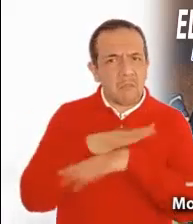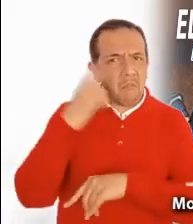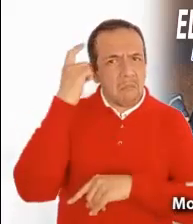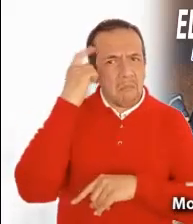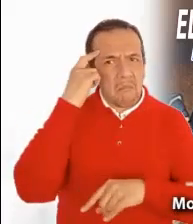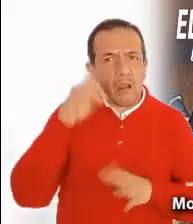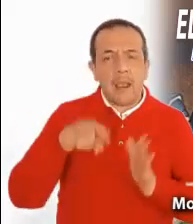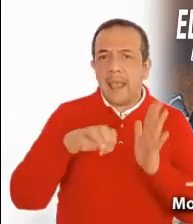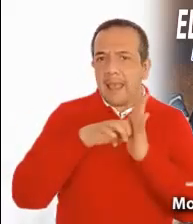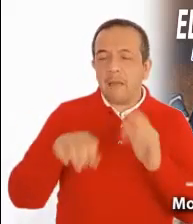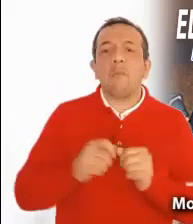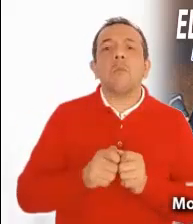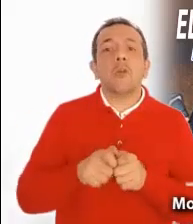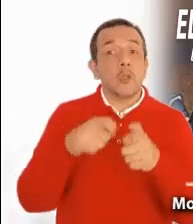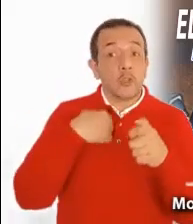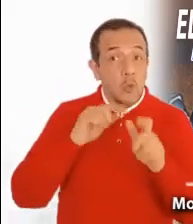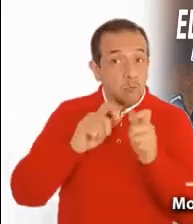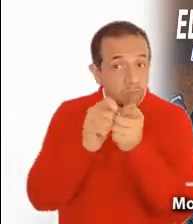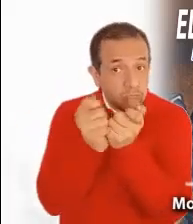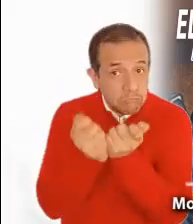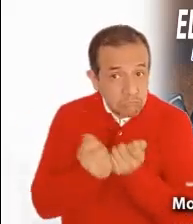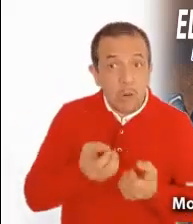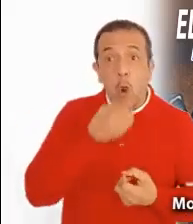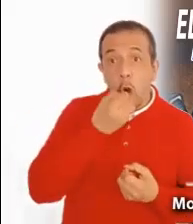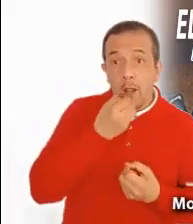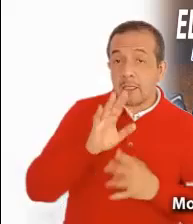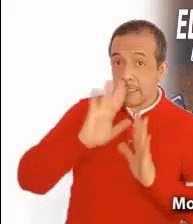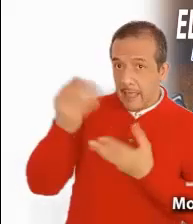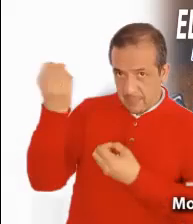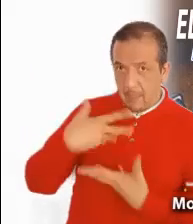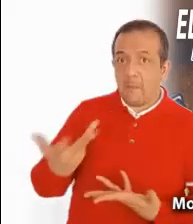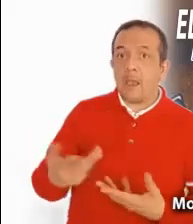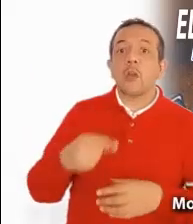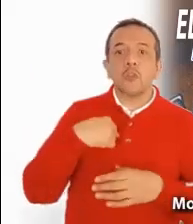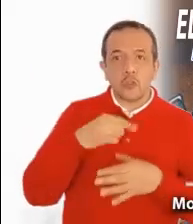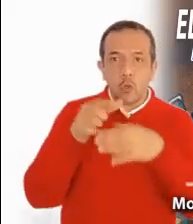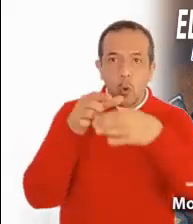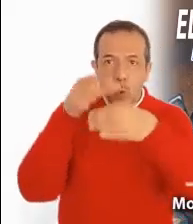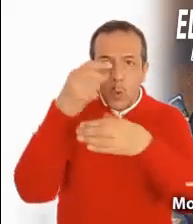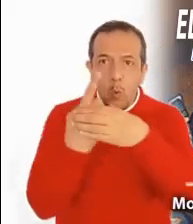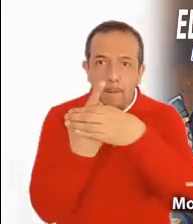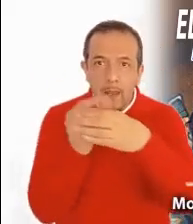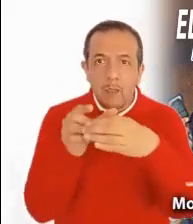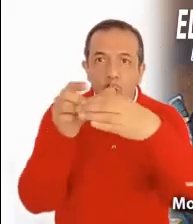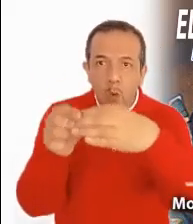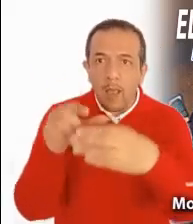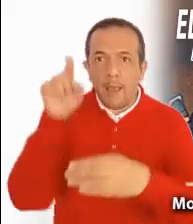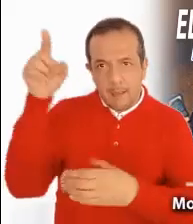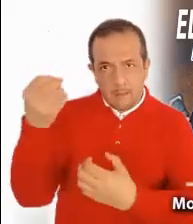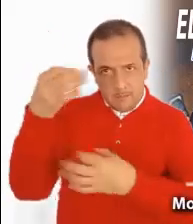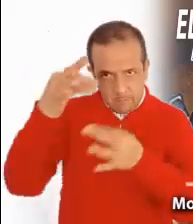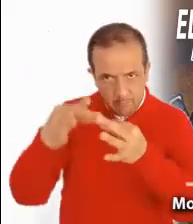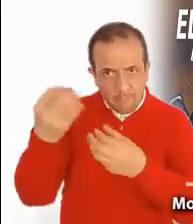Ya le hice un rosario, ahora me tiene que dar. O ya le llevé a su veladora, ahora me tiene que cumplir.